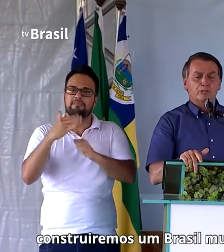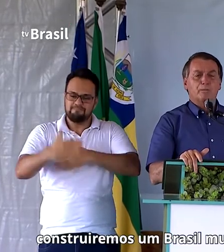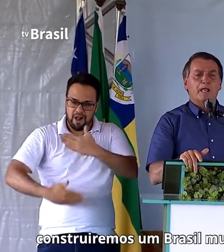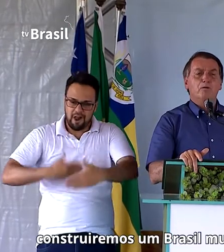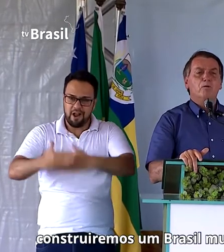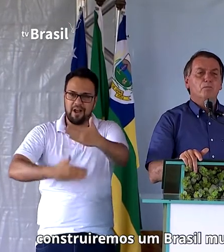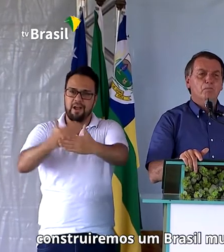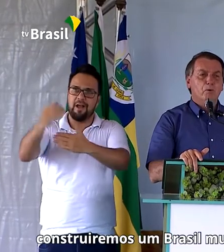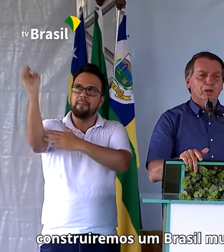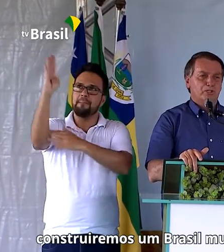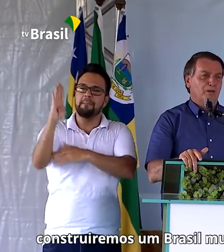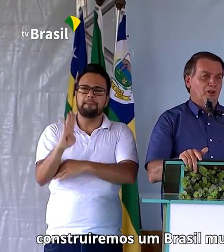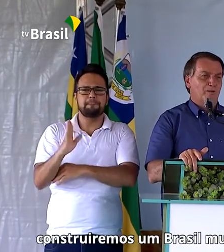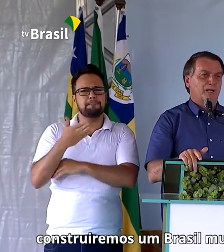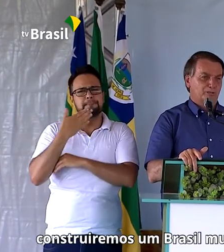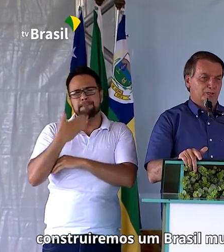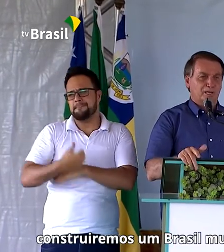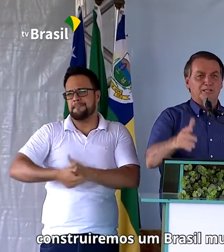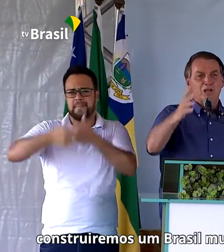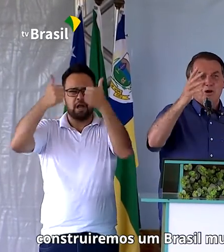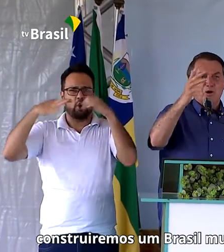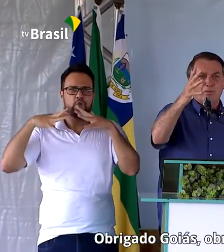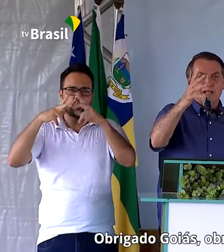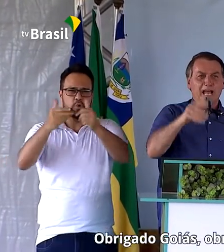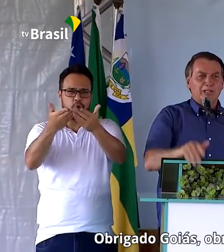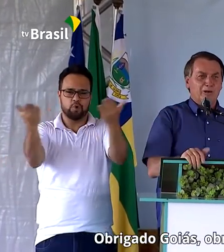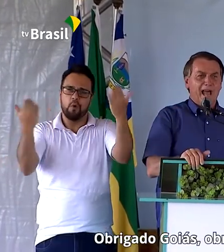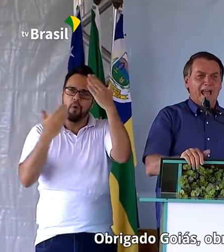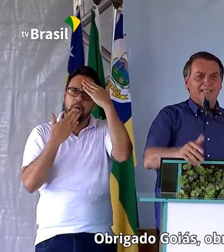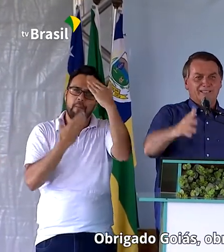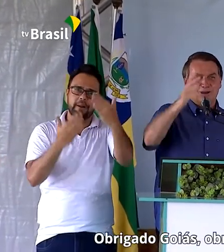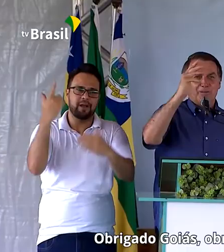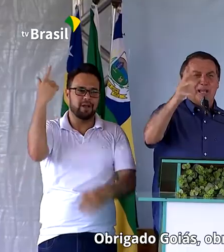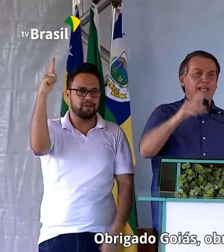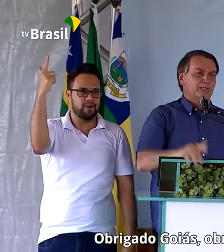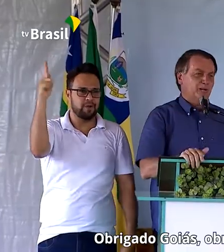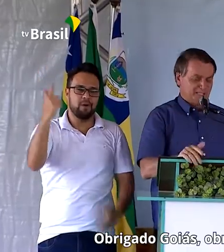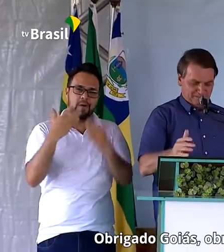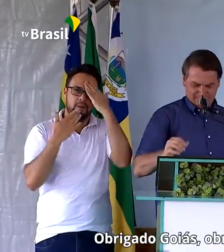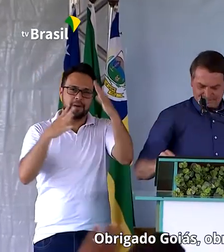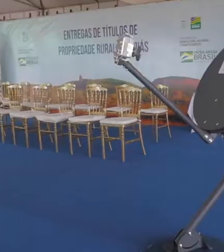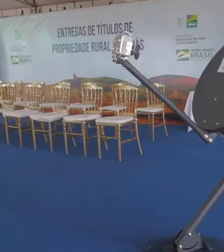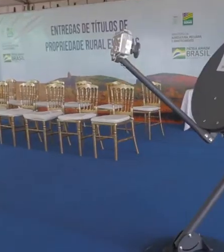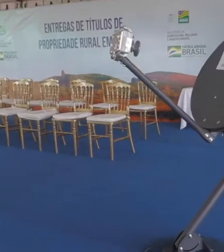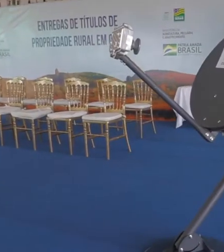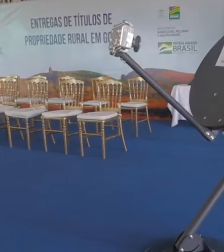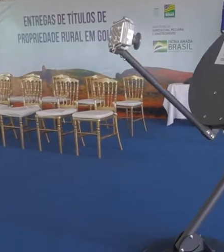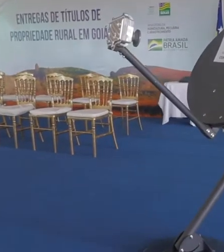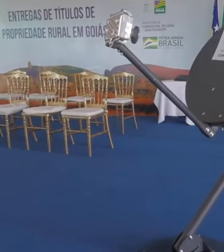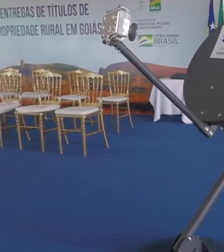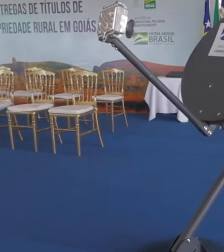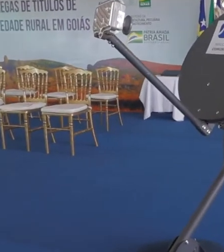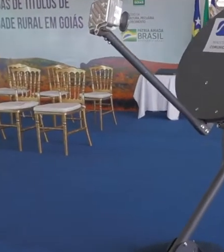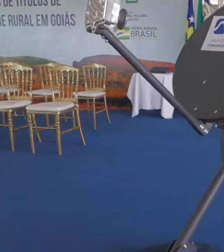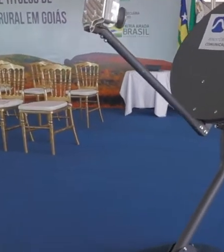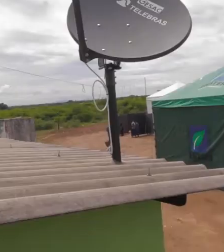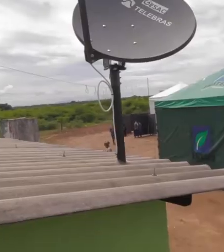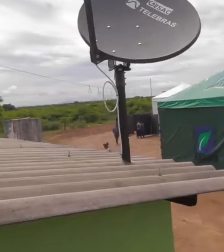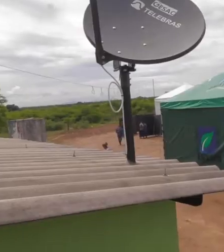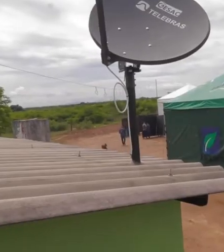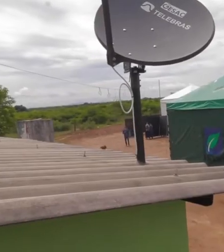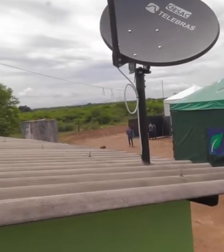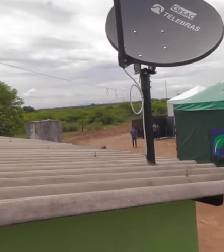construiremos um Brasil muito melhor para todos nós obrigado Goiás obrigado a todos graças a depois赻